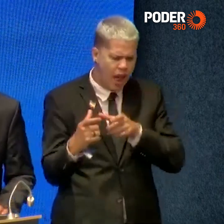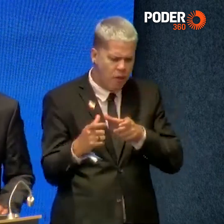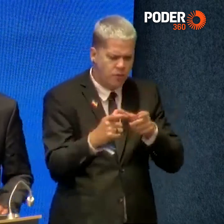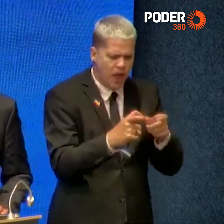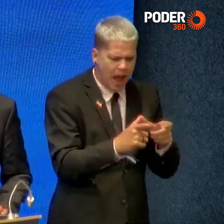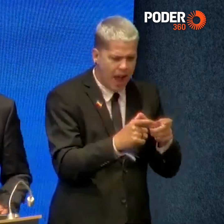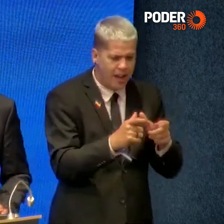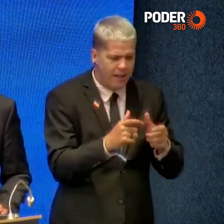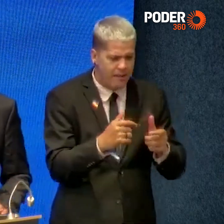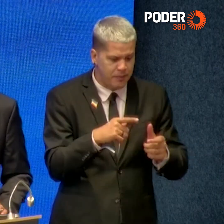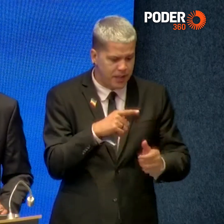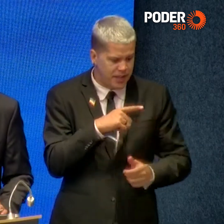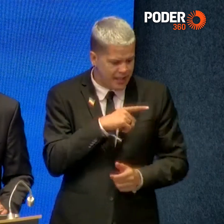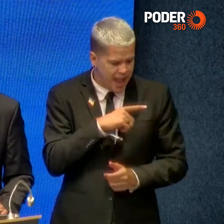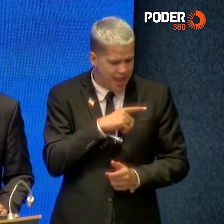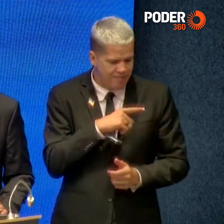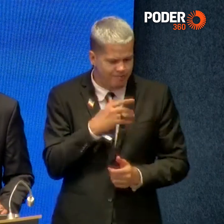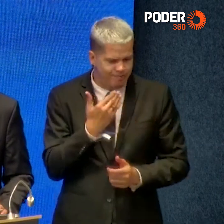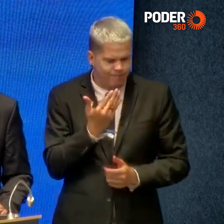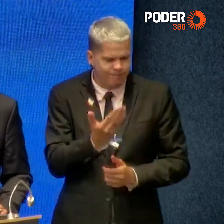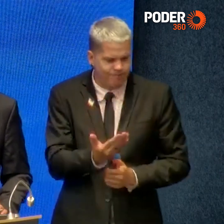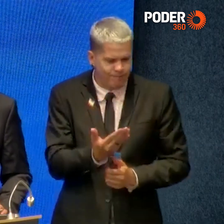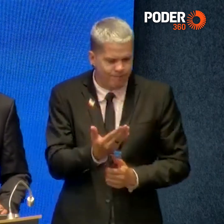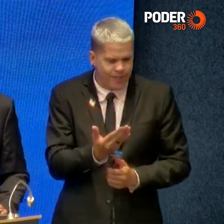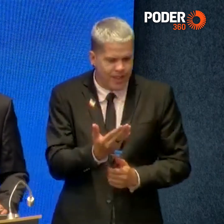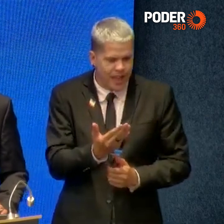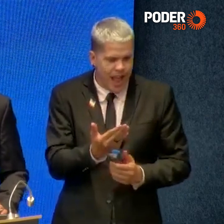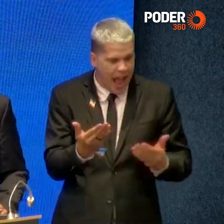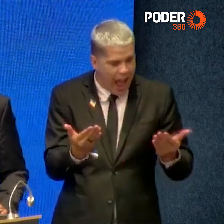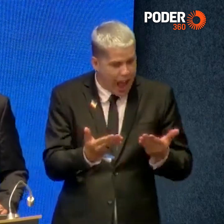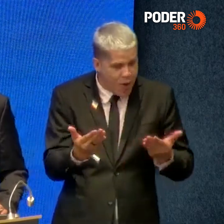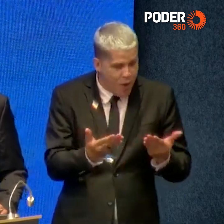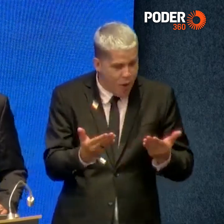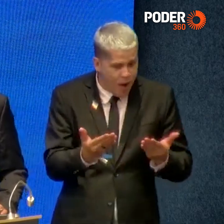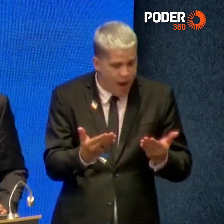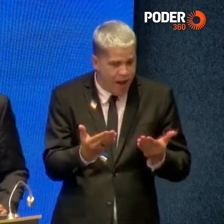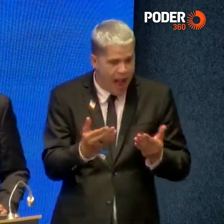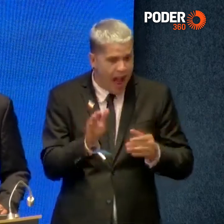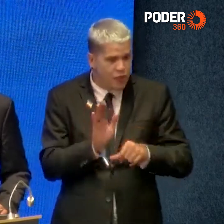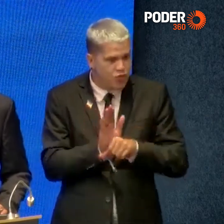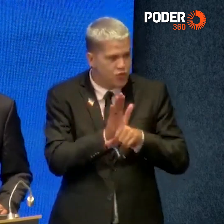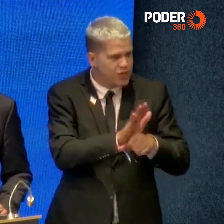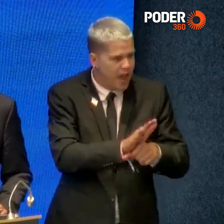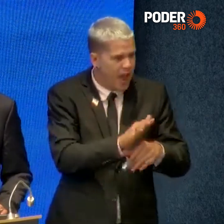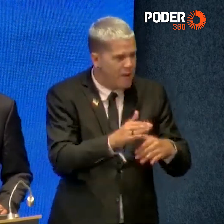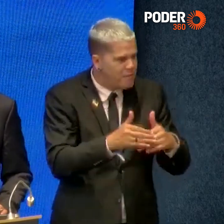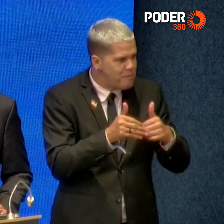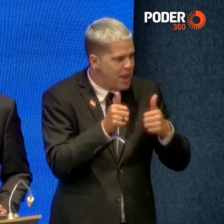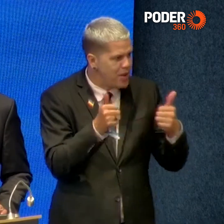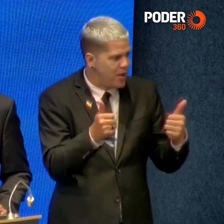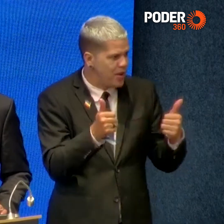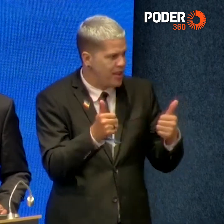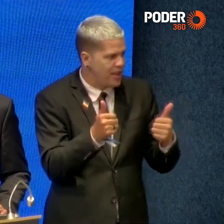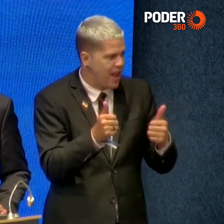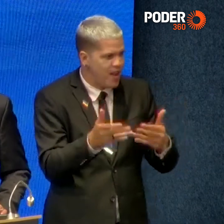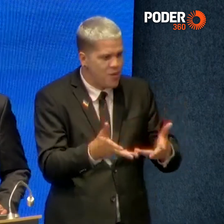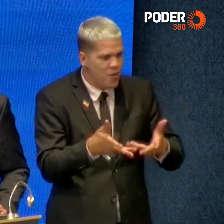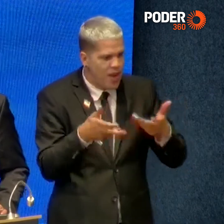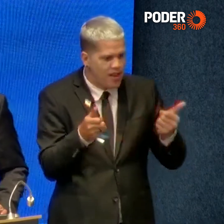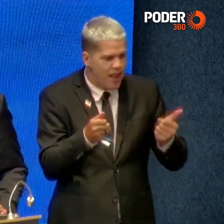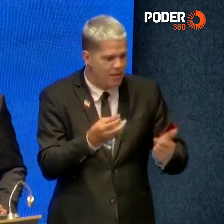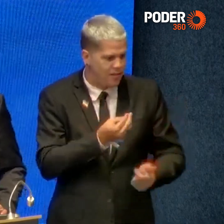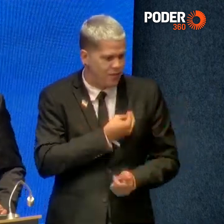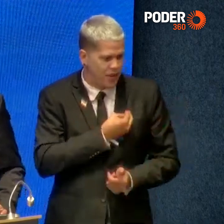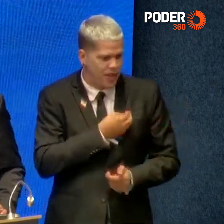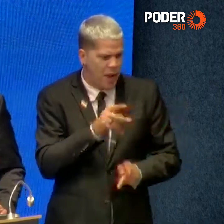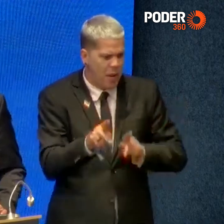estamos diante da imperdível chance de ajudar na melhoria das condições e da qualidade de vida do povo